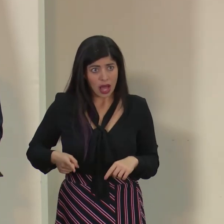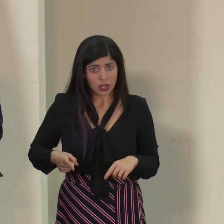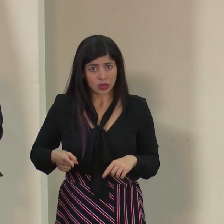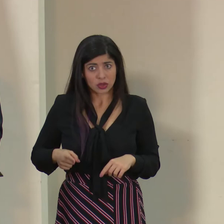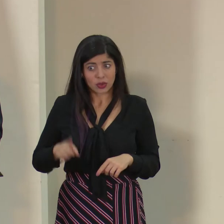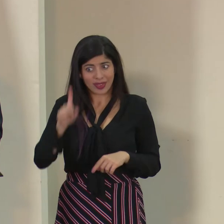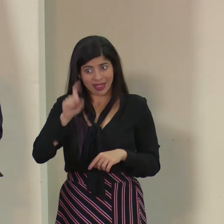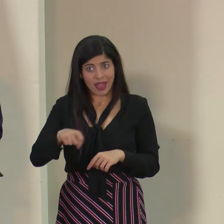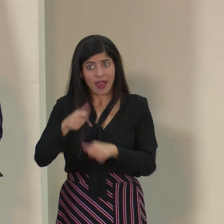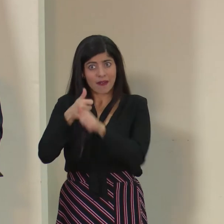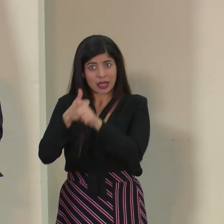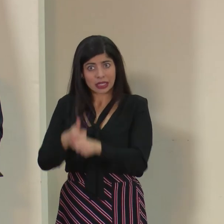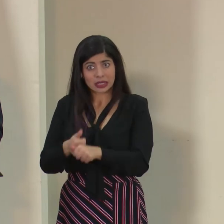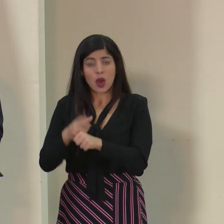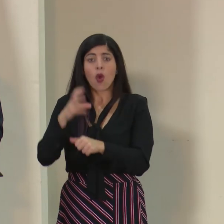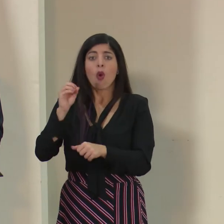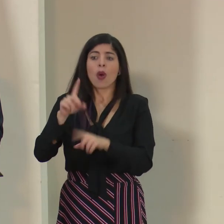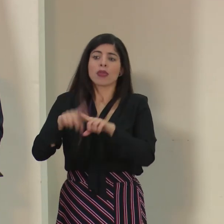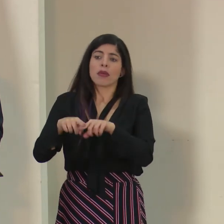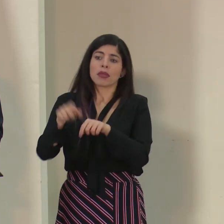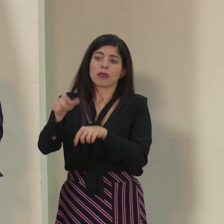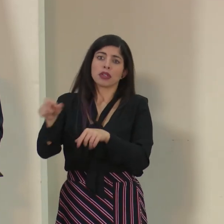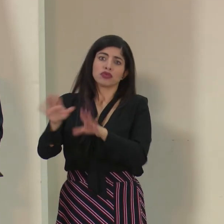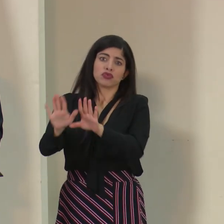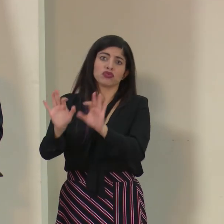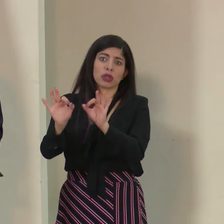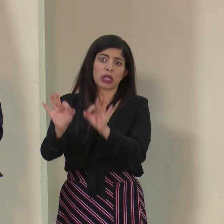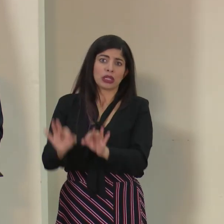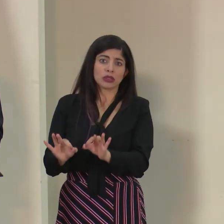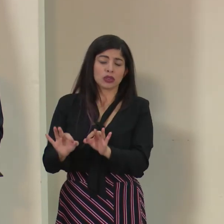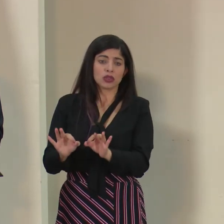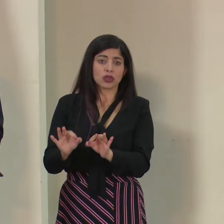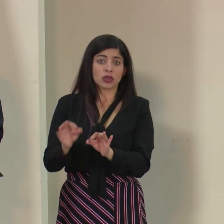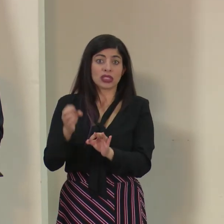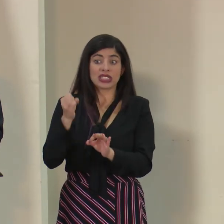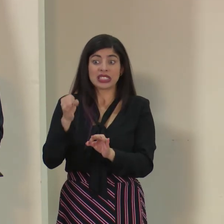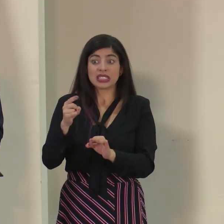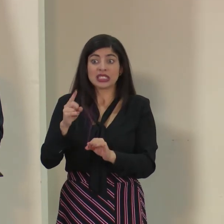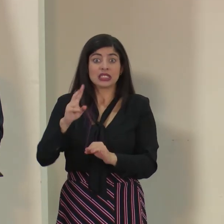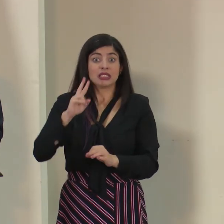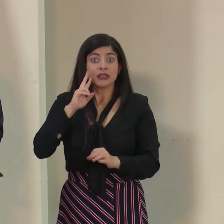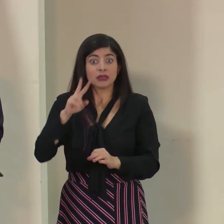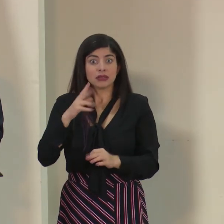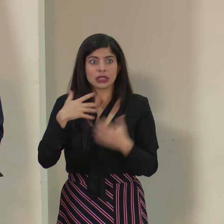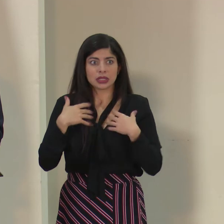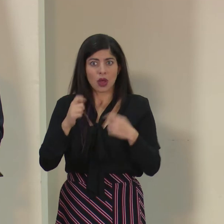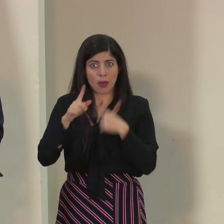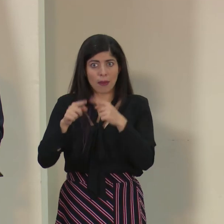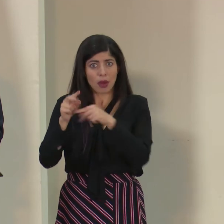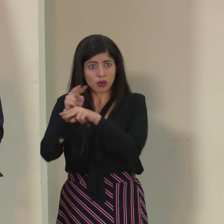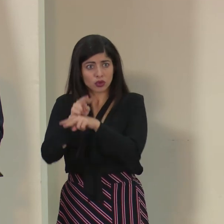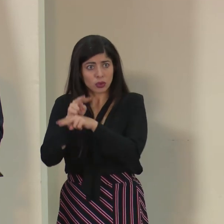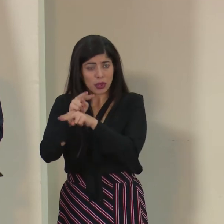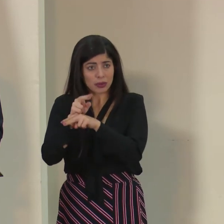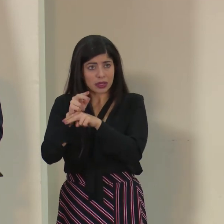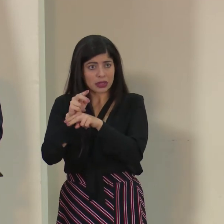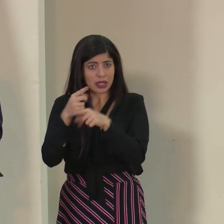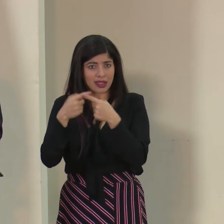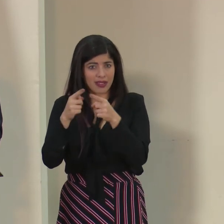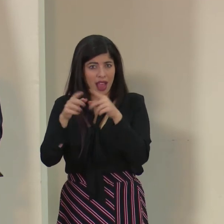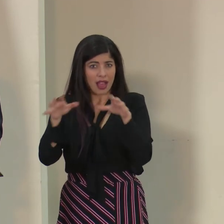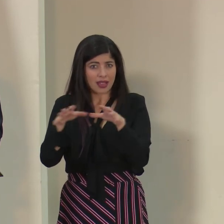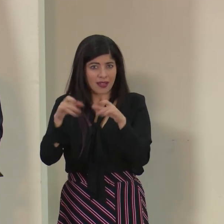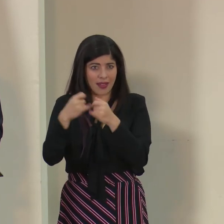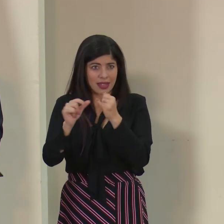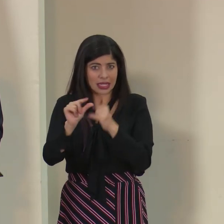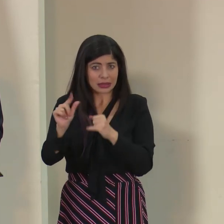es decir, las tienen que acatar o queda un poco a discreción de ellos. Y si va a haber algún tipo de supervisión de salud en los diferentes eventos, fines